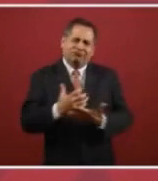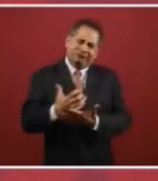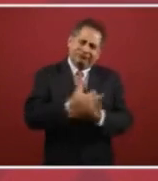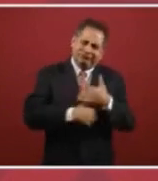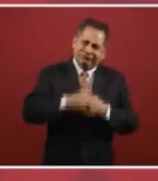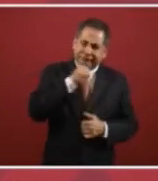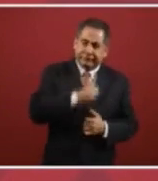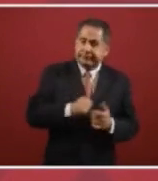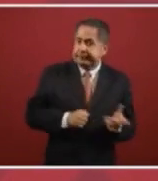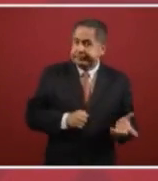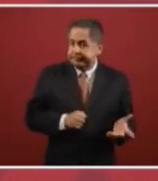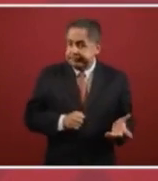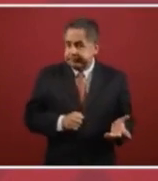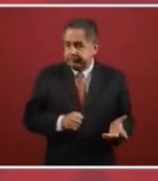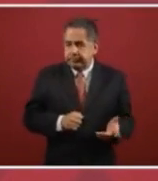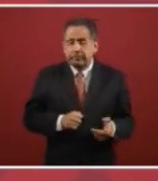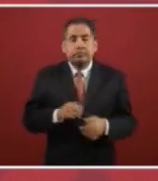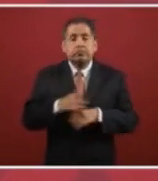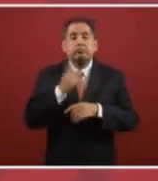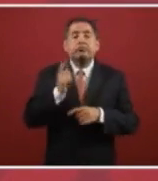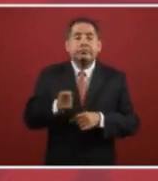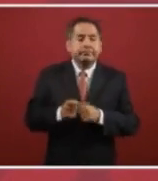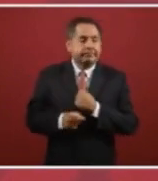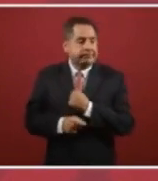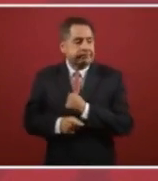entonces por ese influyentismo